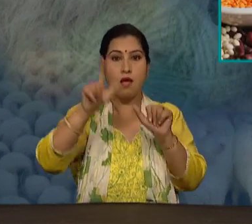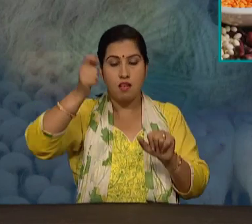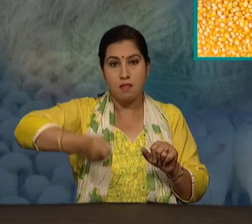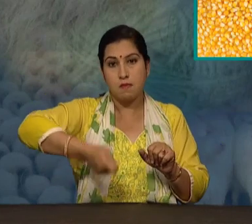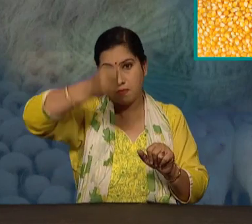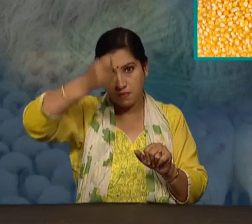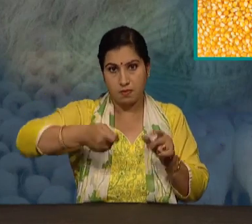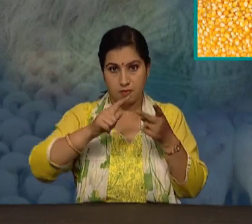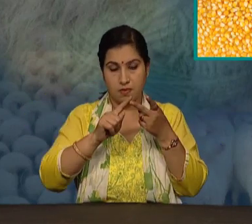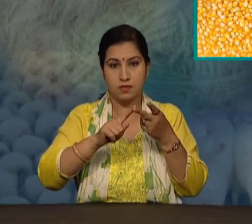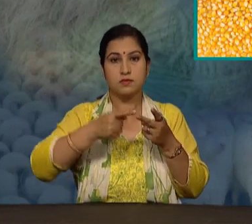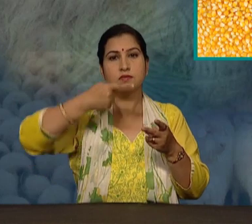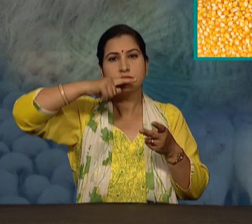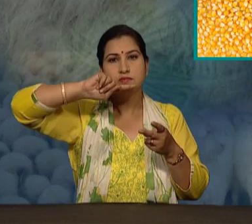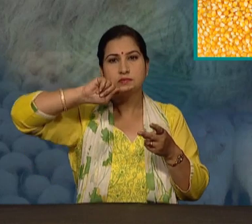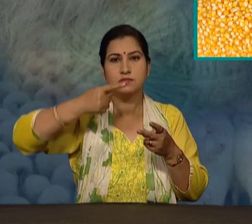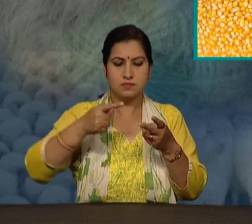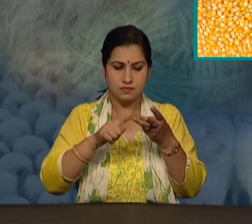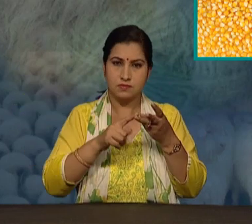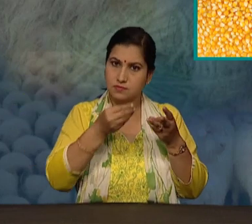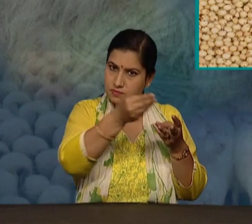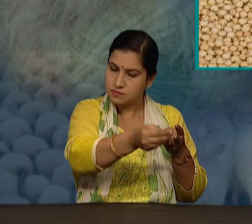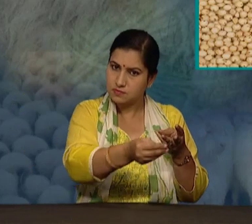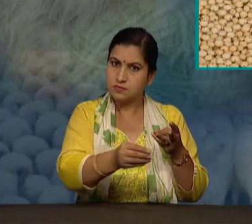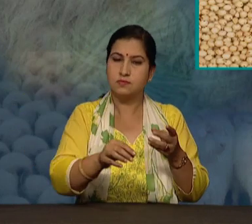मक्का, जुआर,